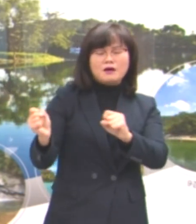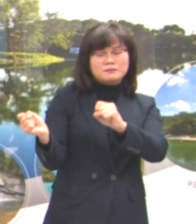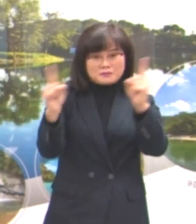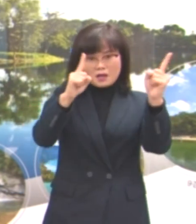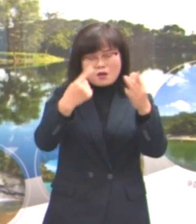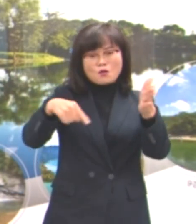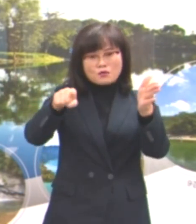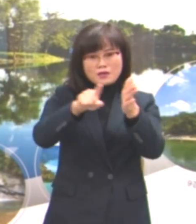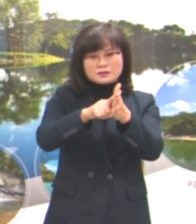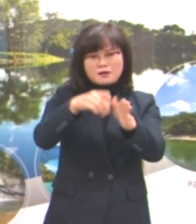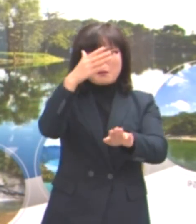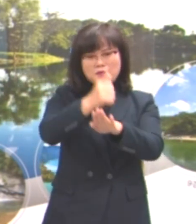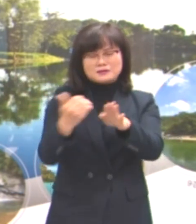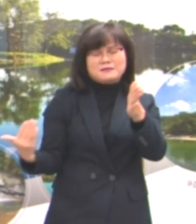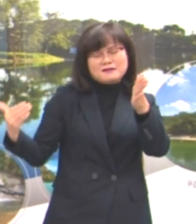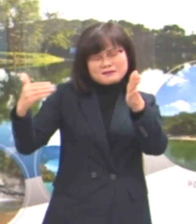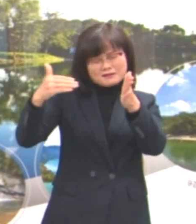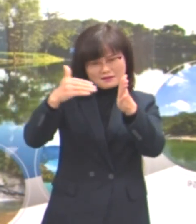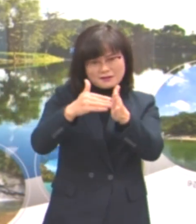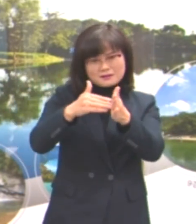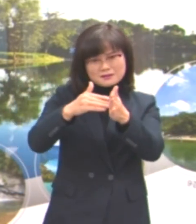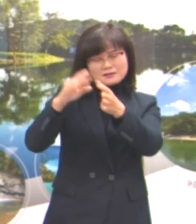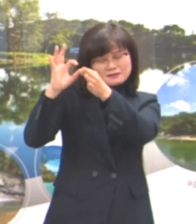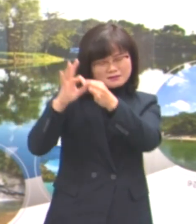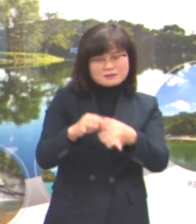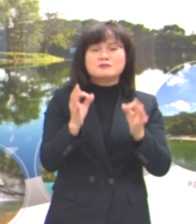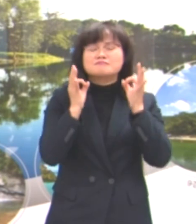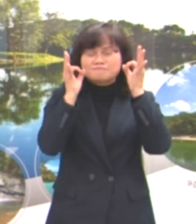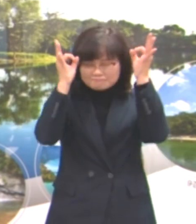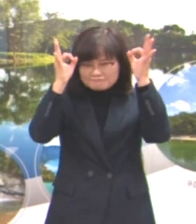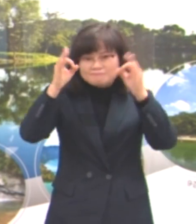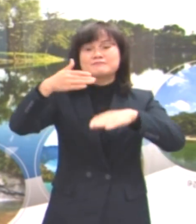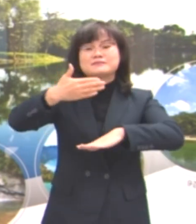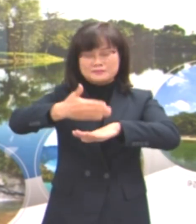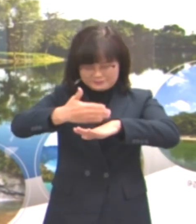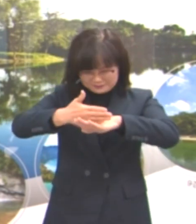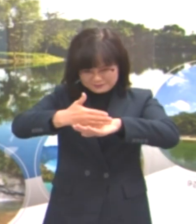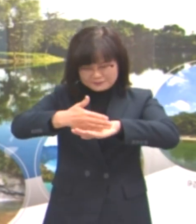긴장의 끈을 놓지 않겠습니다. 고맙습니다.